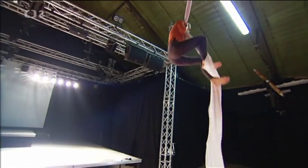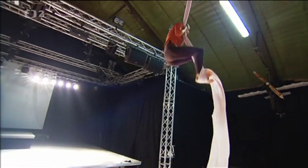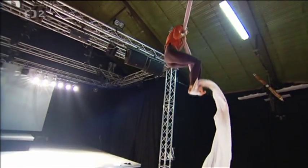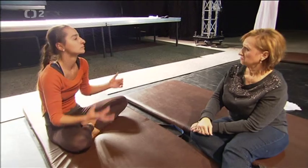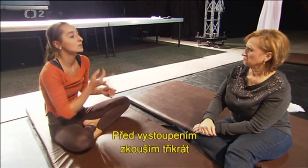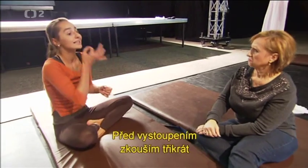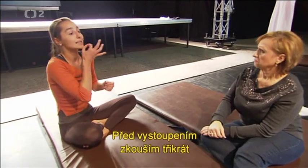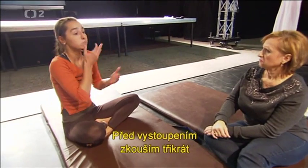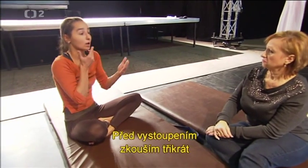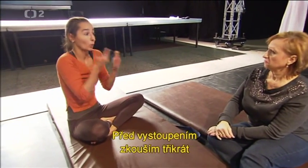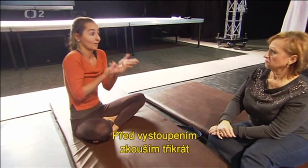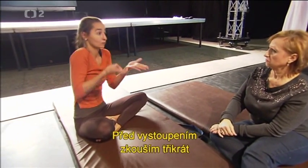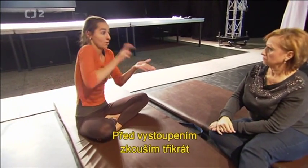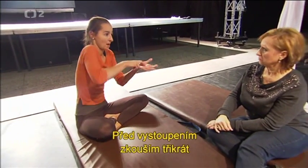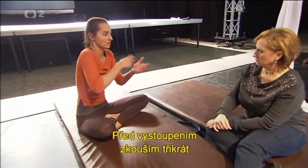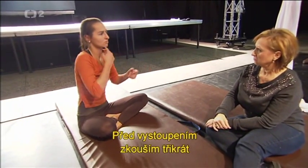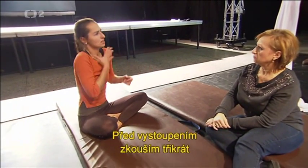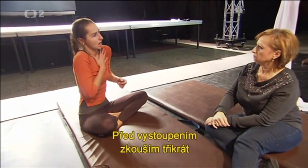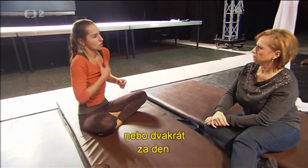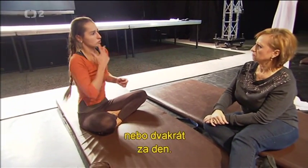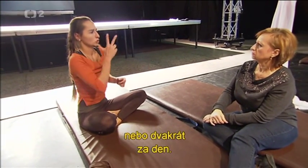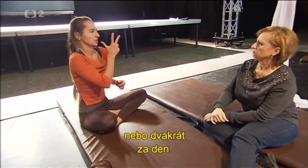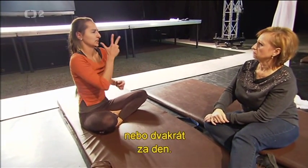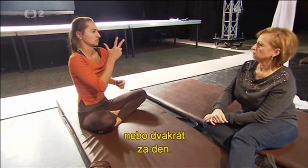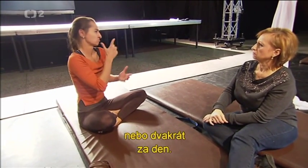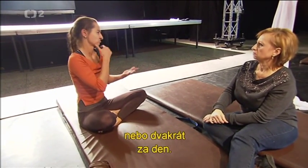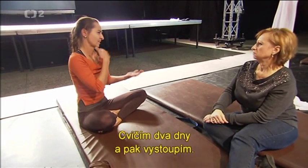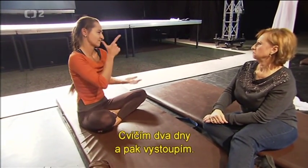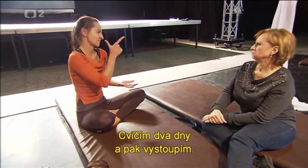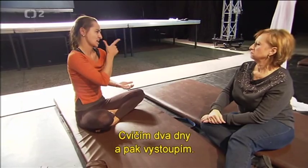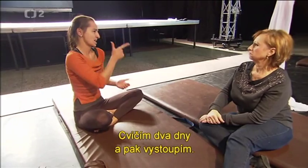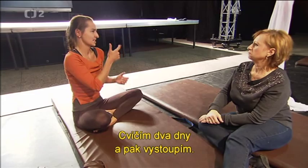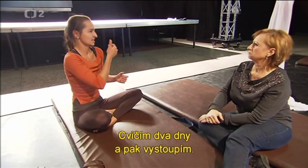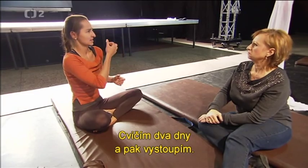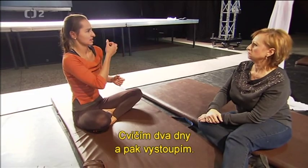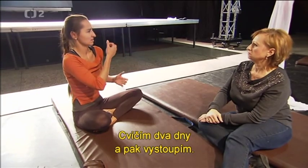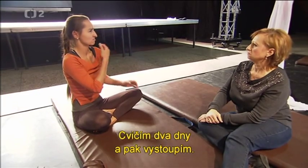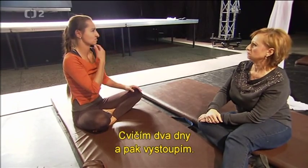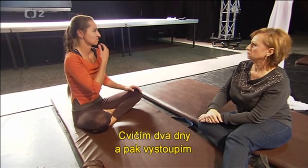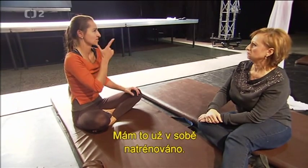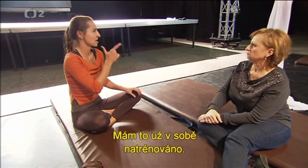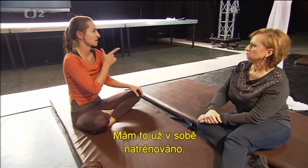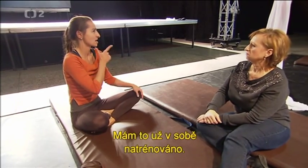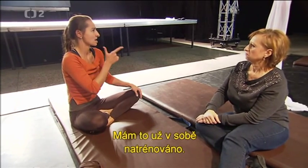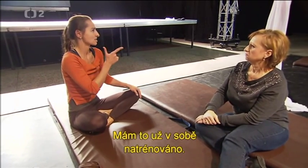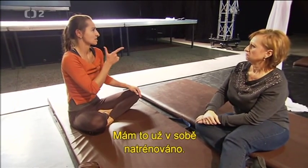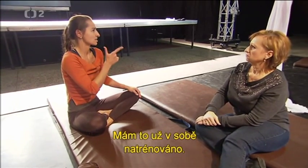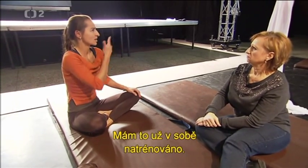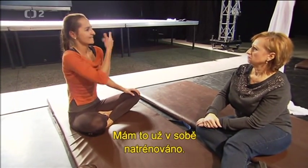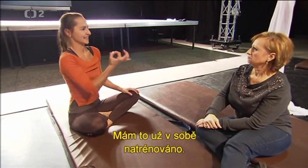Před vystoupením zkouším třikrát nebo dvakrát za den. Cvičím dva dny a pak vystoupím. Mám to už v sobě natrénováno.